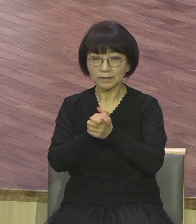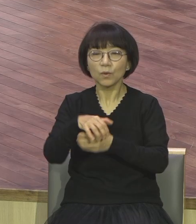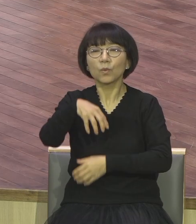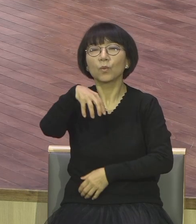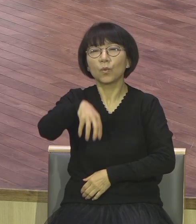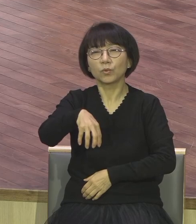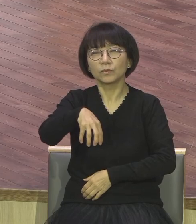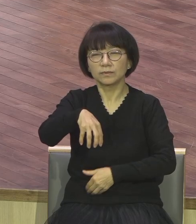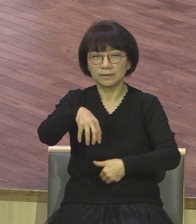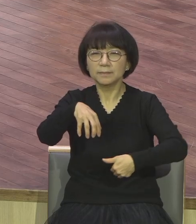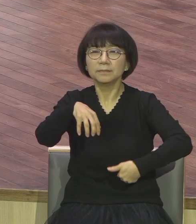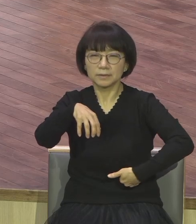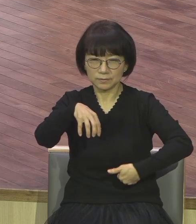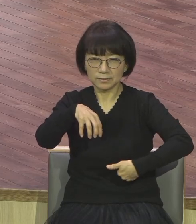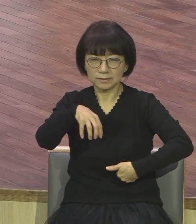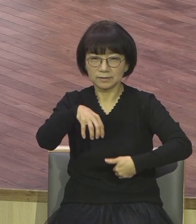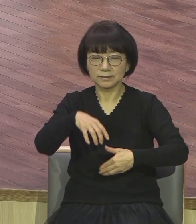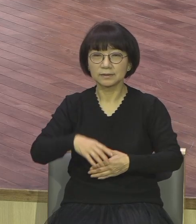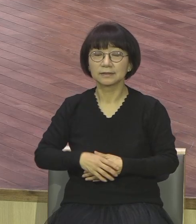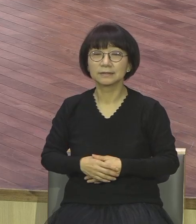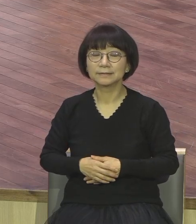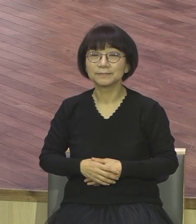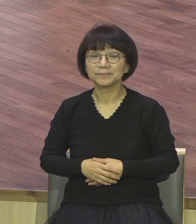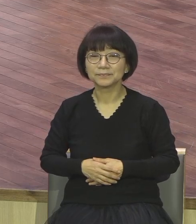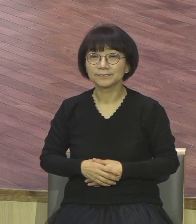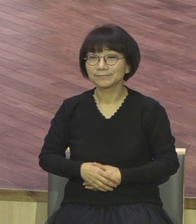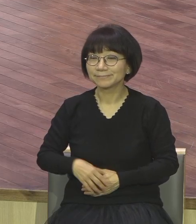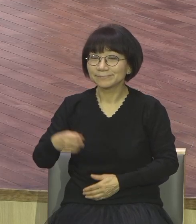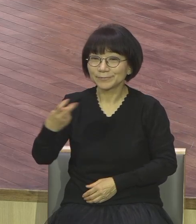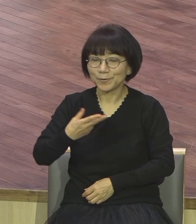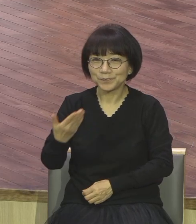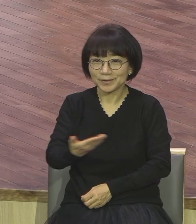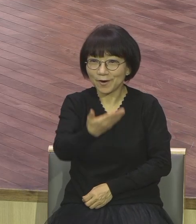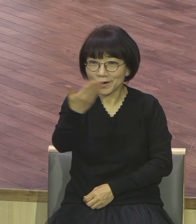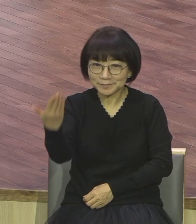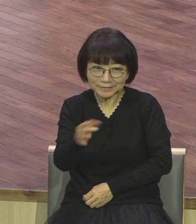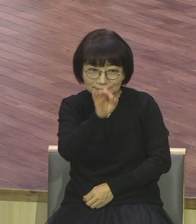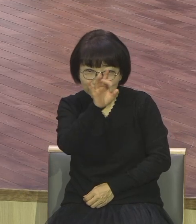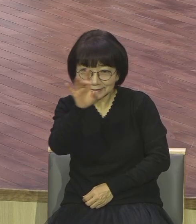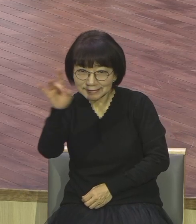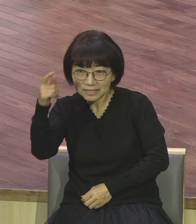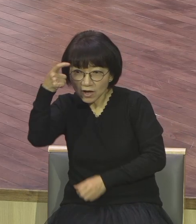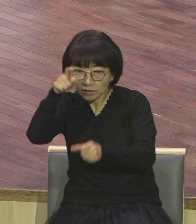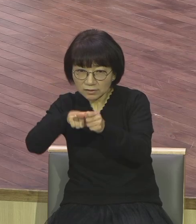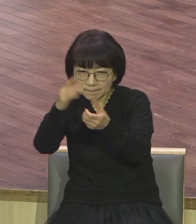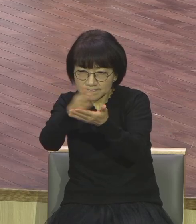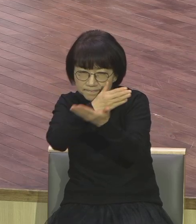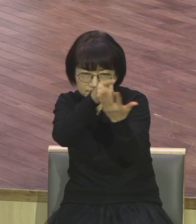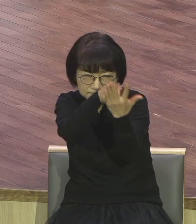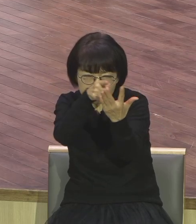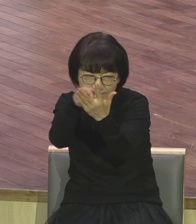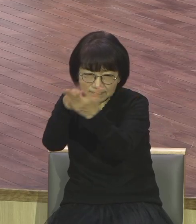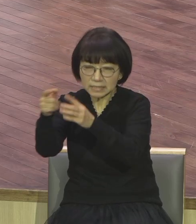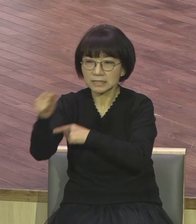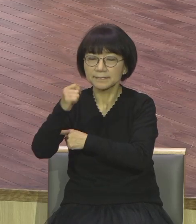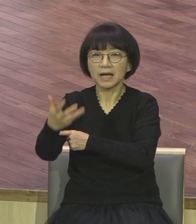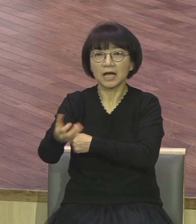그리고 여러분 한 분 한 분이 영적 분별을 가지고 그 한 사람을 살리는 사람을